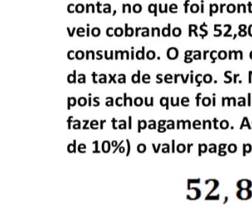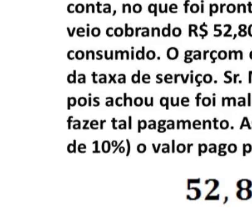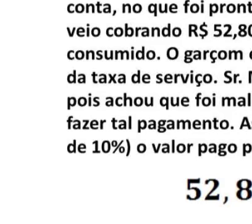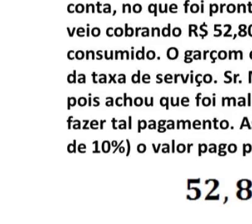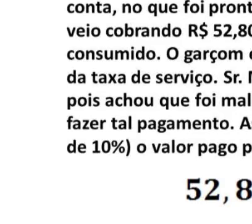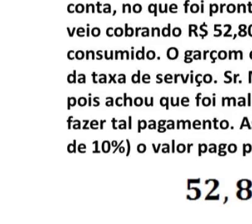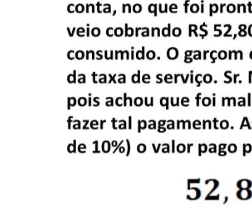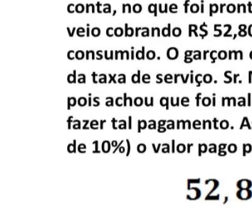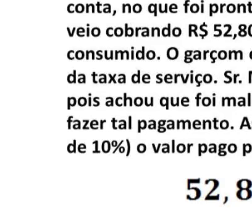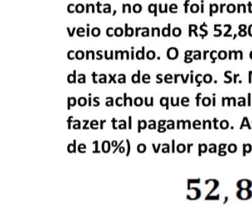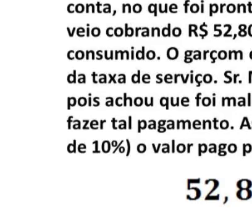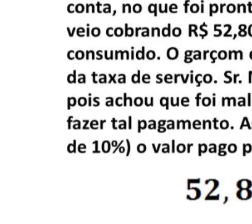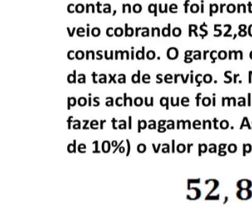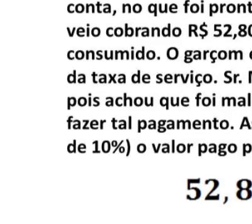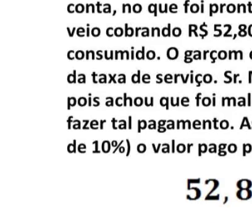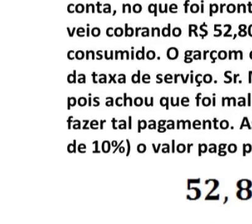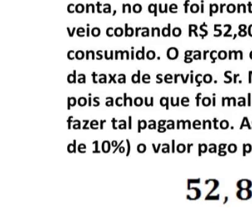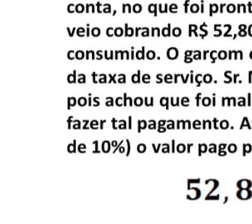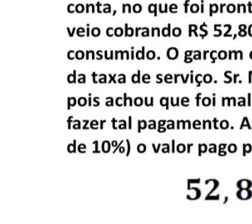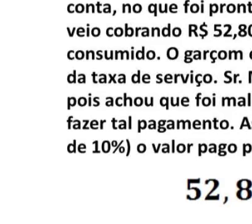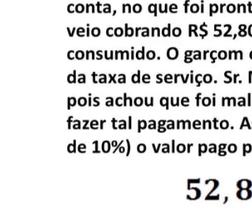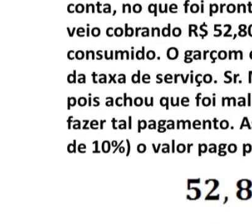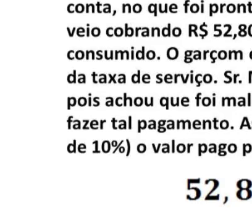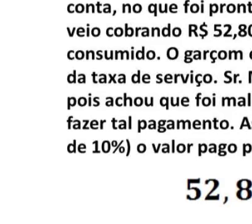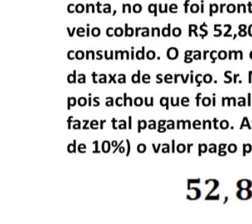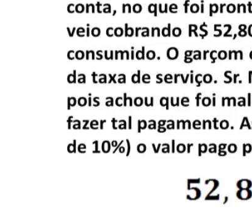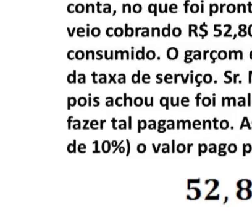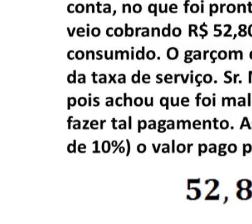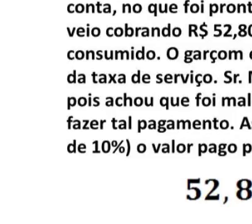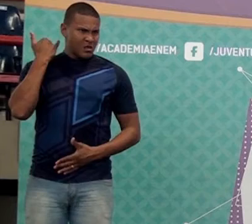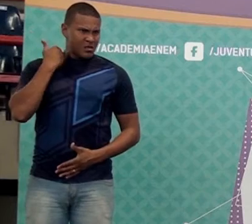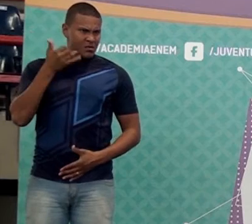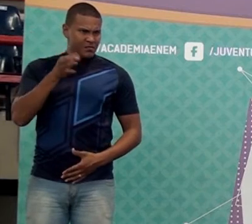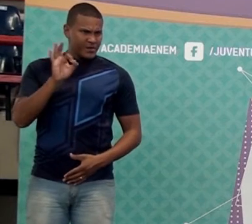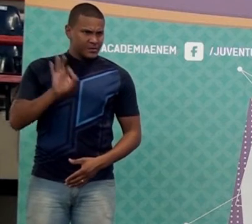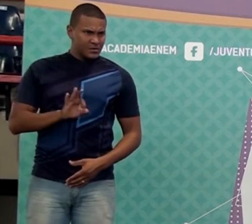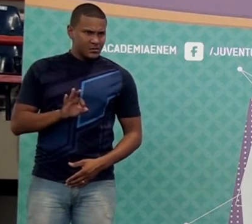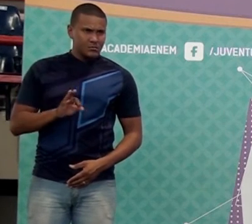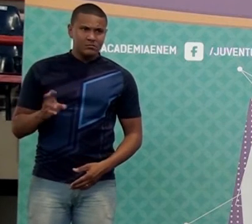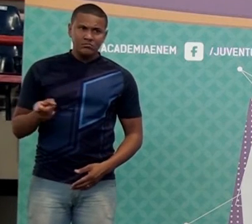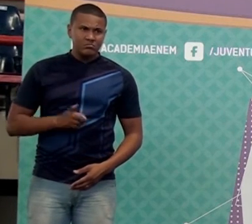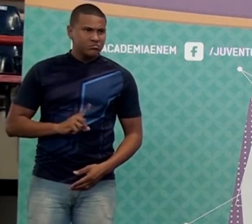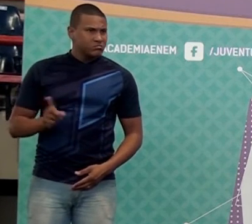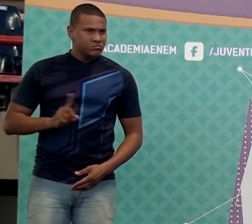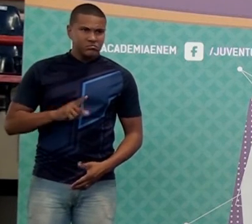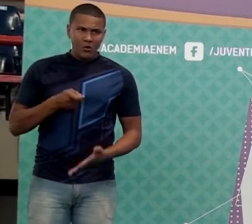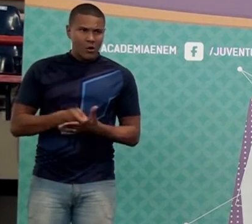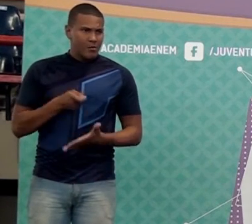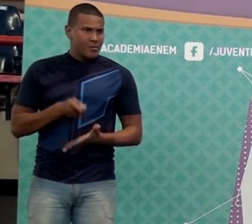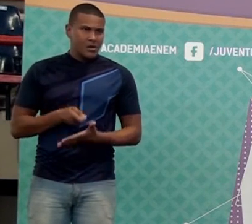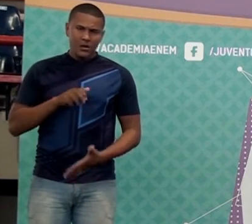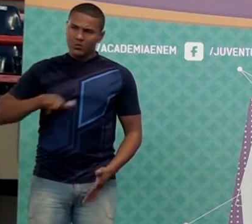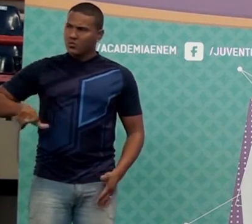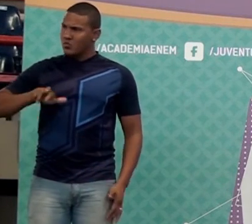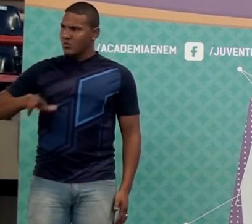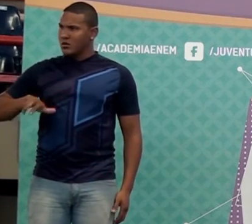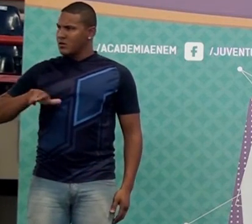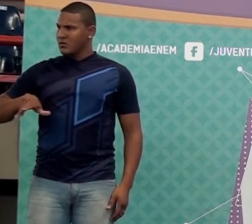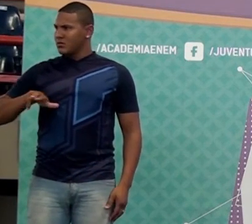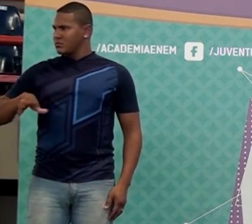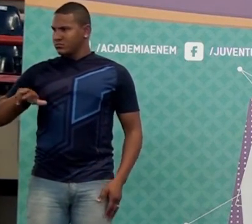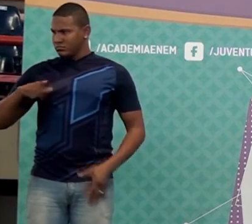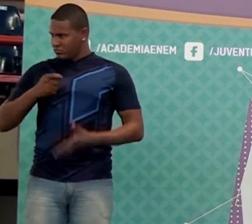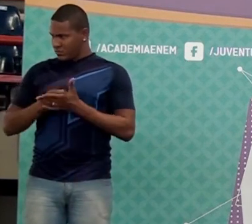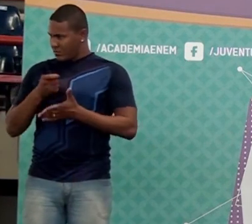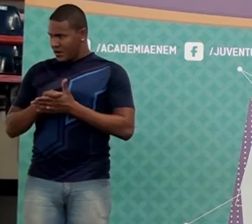A gente é obrigado a pagar os 10%, né, pessoal? Por lei? Não. Não tem essa lei. Ninguém é obrigado a